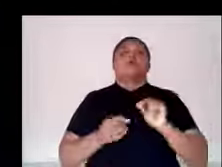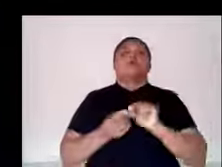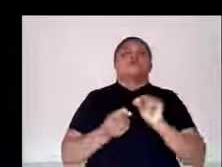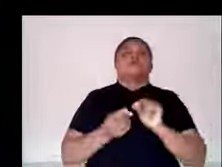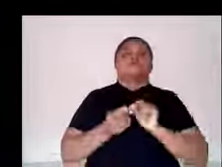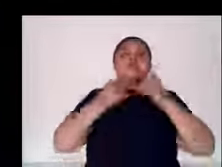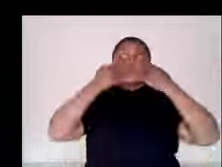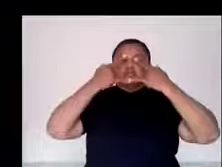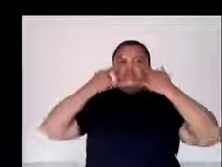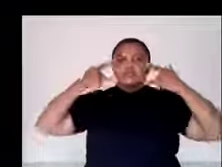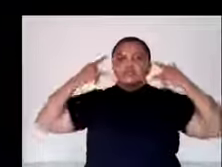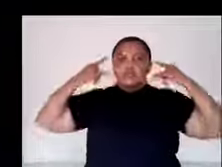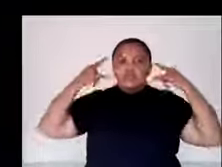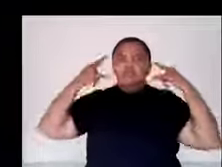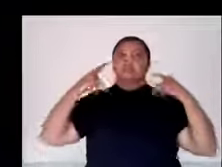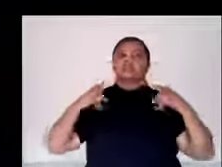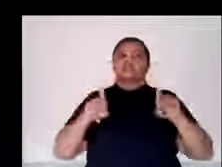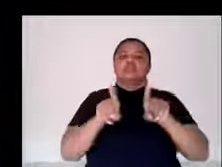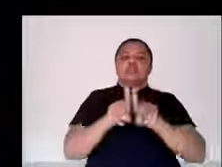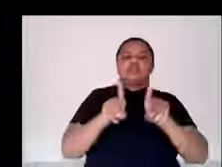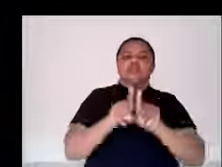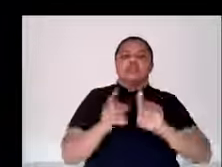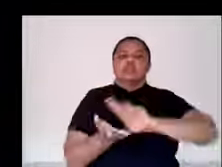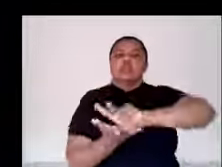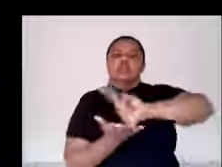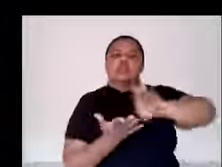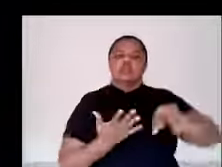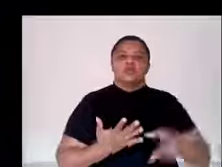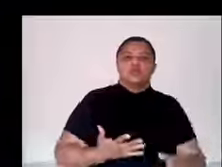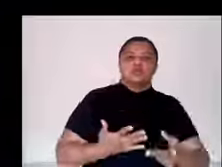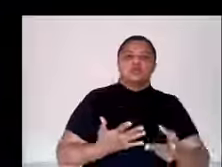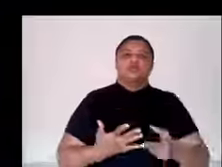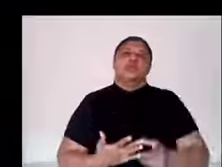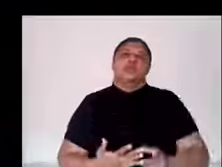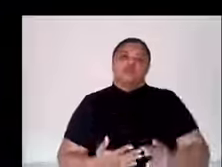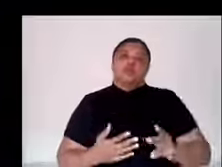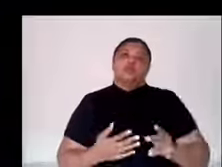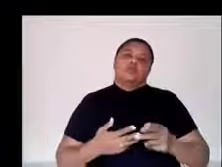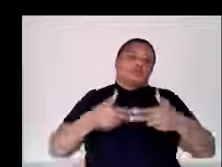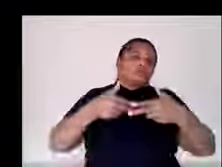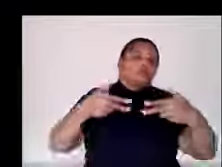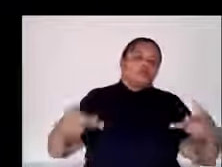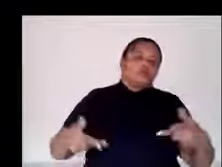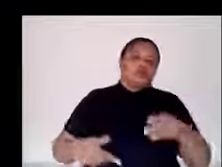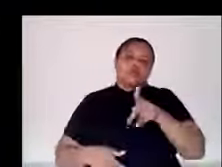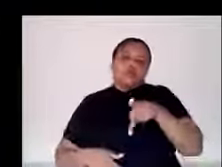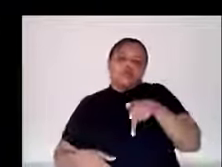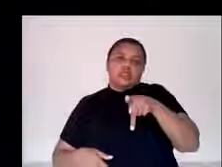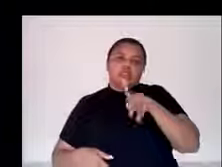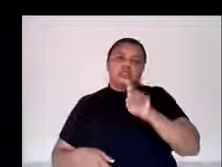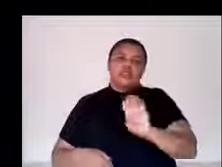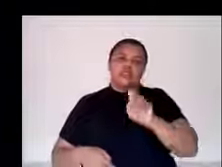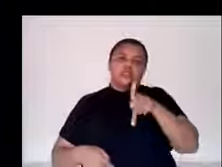projetos que eles estão elaborando, aos quais nós estamos prestando apoio no sentido de